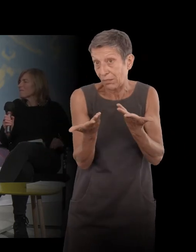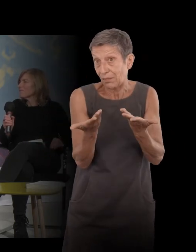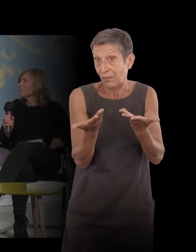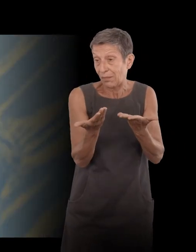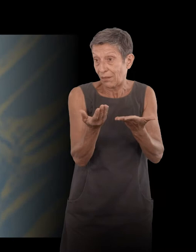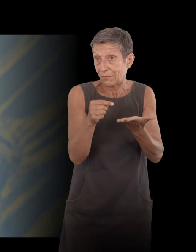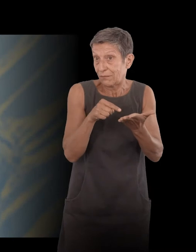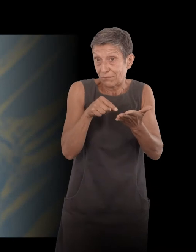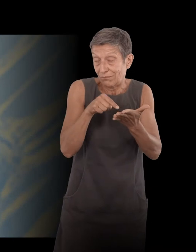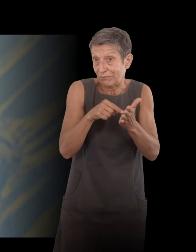character wrote to his parents.